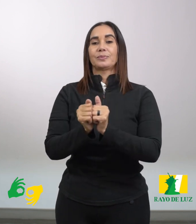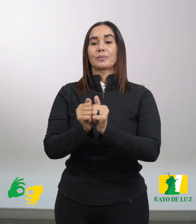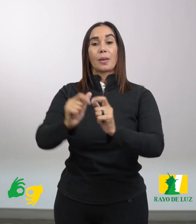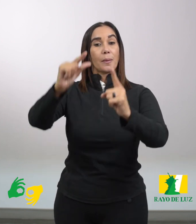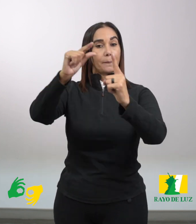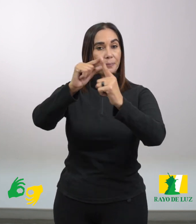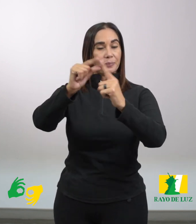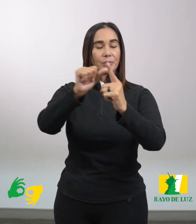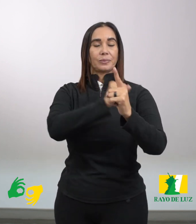Palabra del Señor